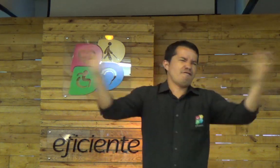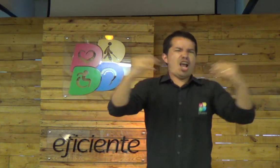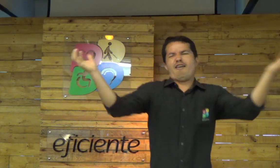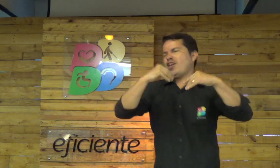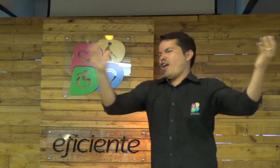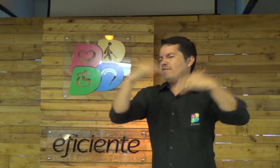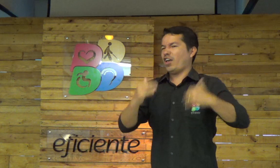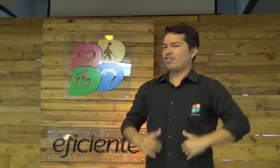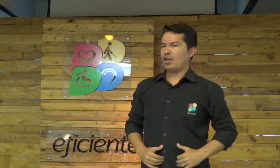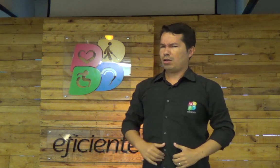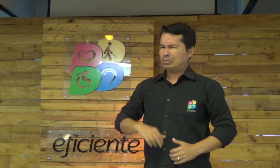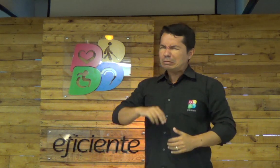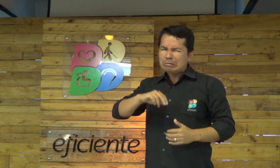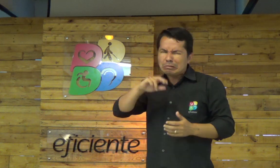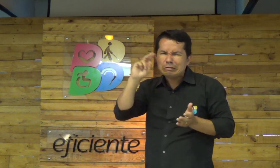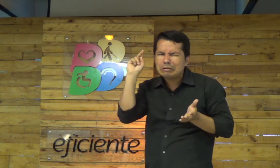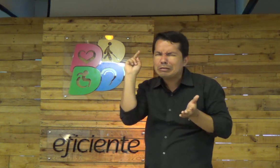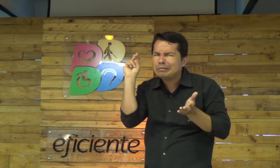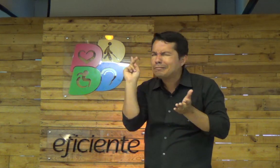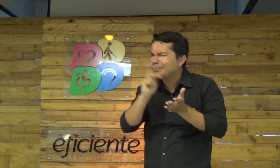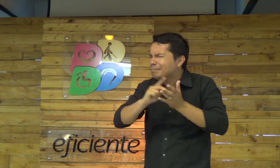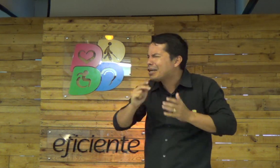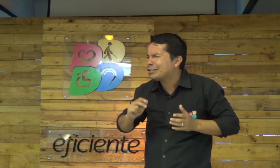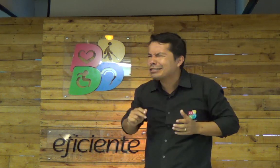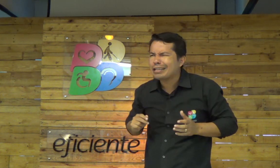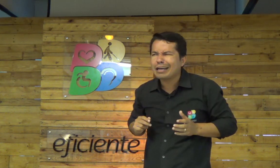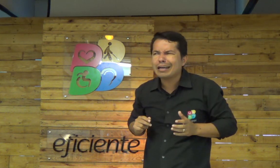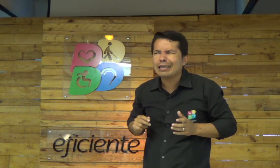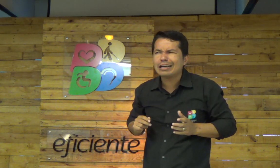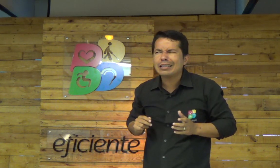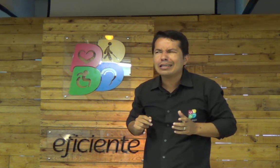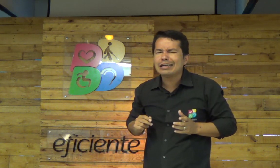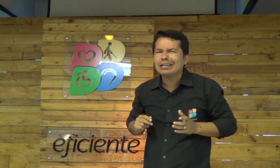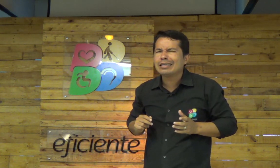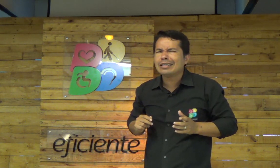começam a anunciar e chamar as pessoas, mas isso é verdade?